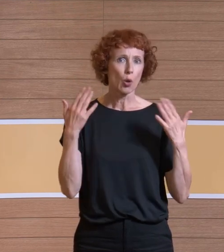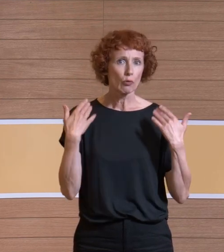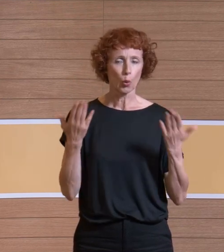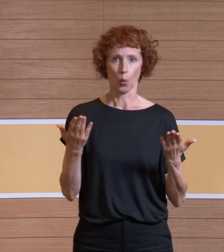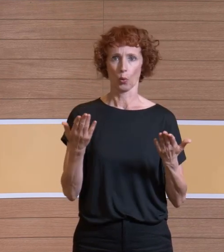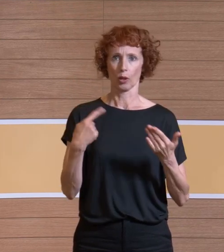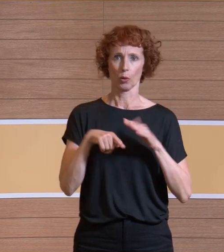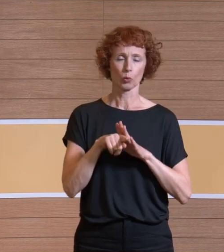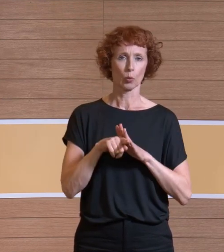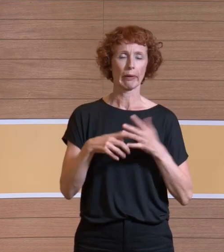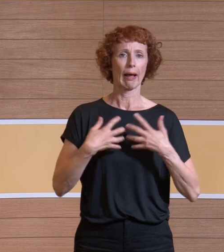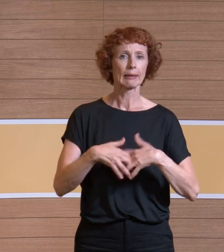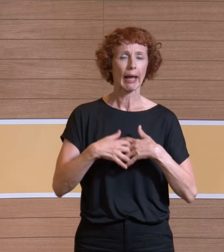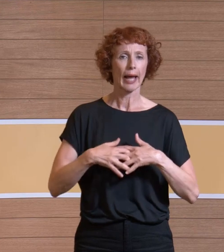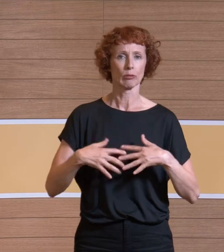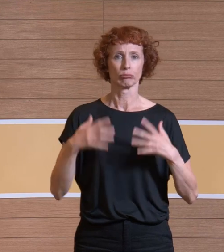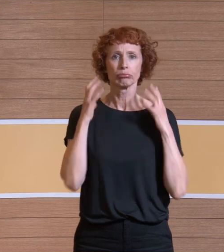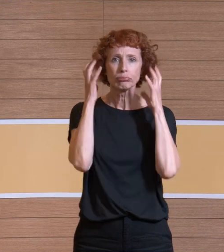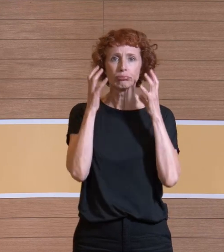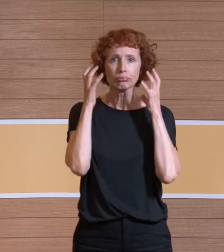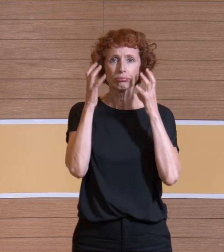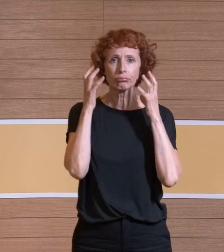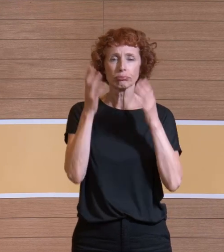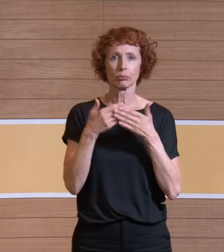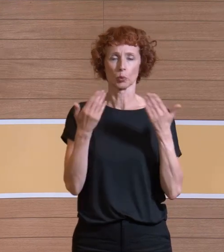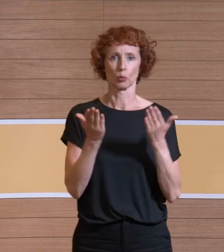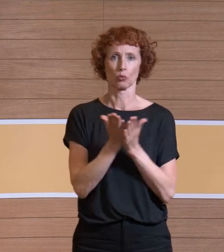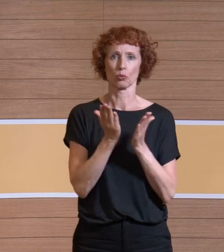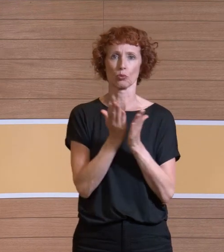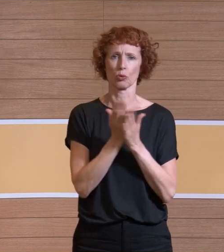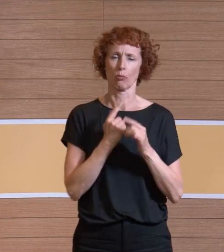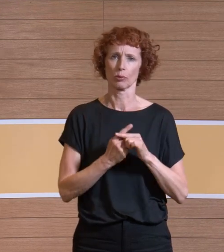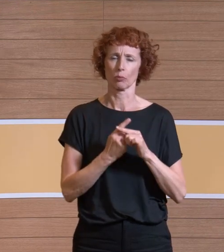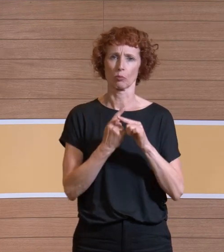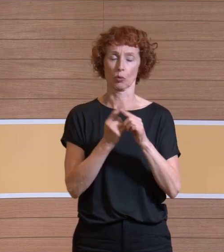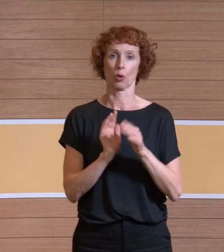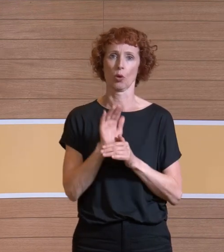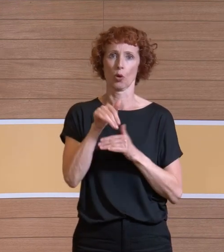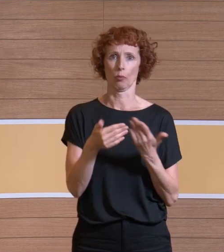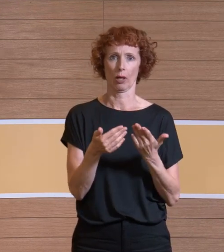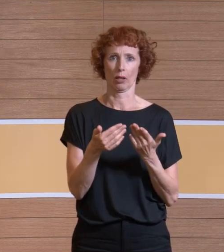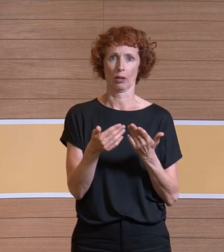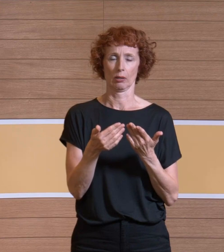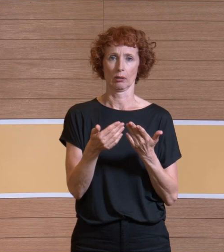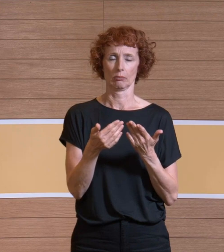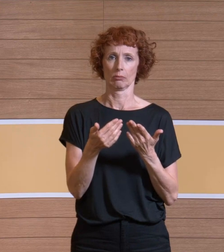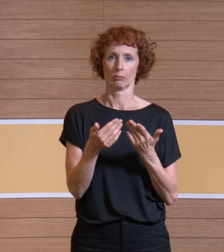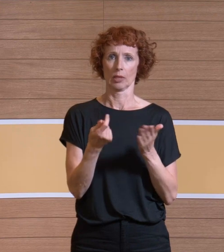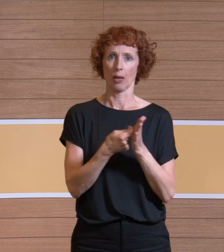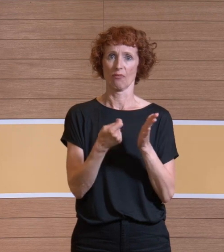durch das Brummen von irgendwelchen Geräten, die da standen, schon über dem tätigkeitsbezogenen Wert von der Arbeitsstättenregel.